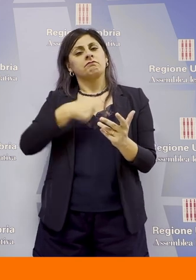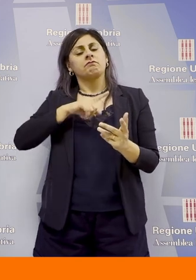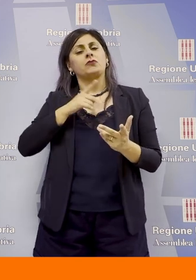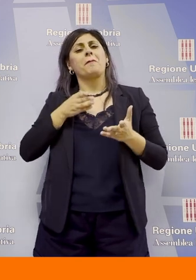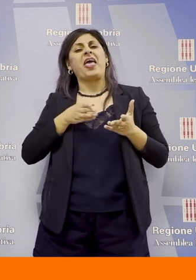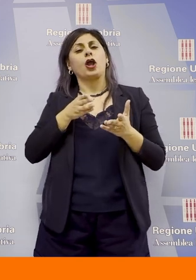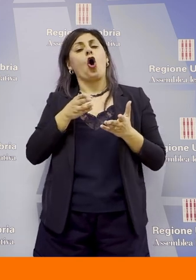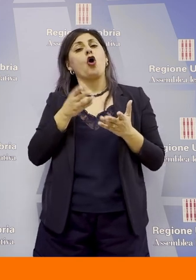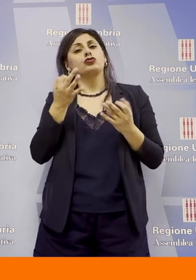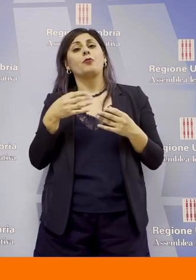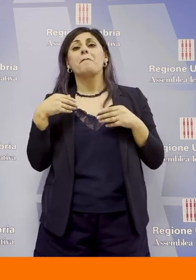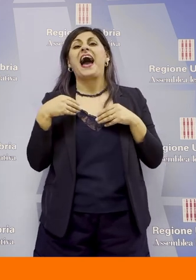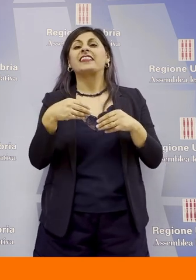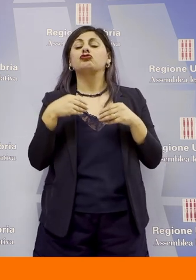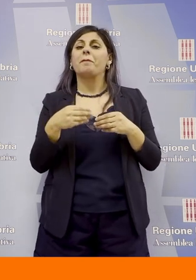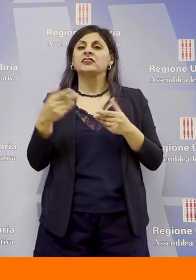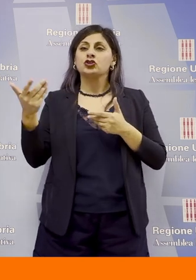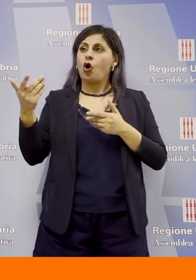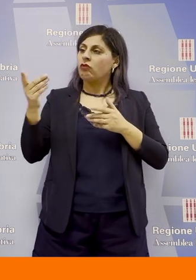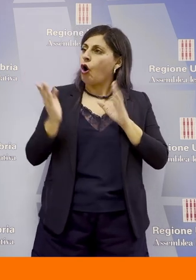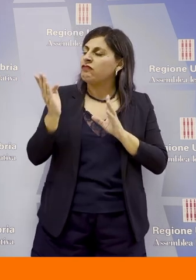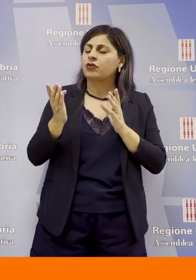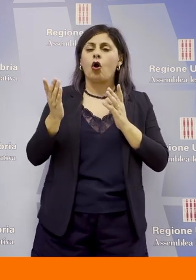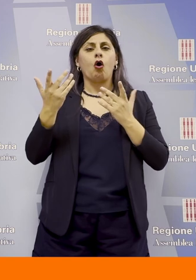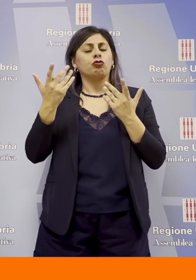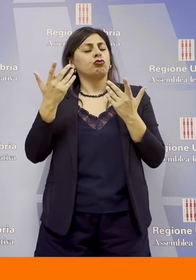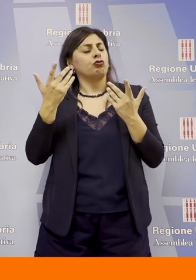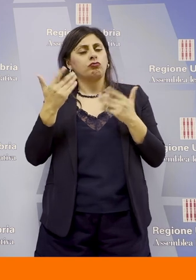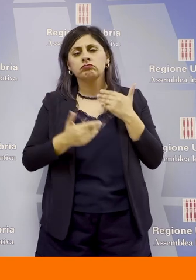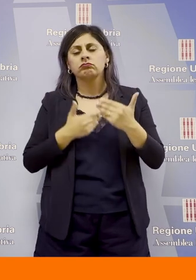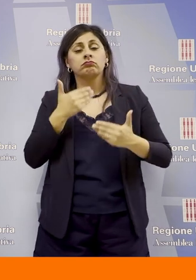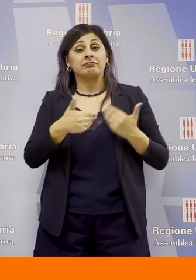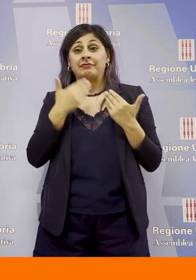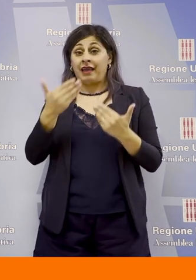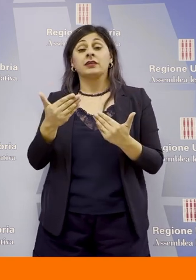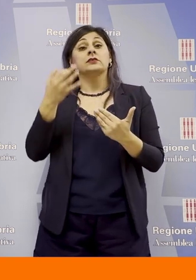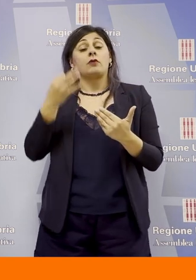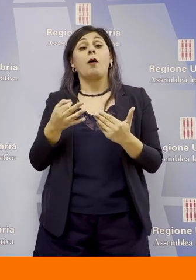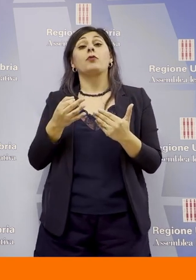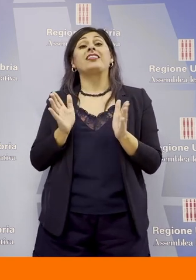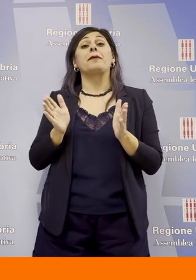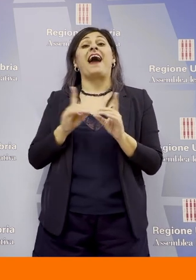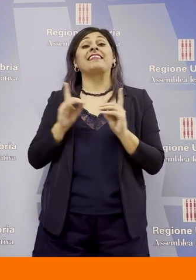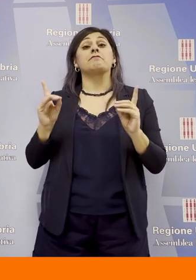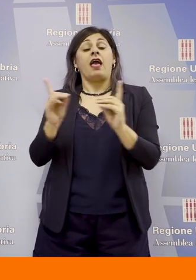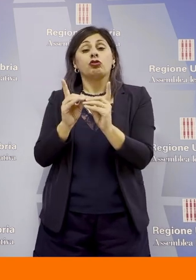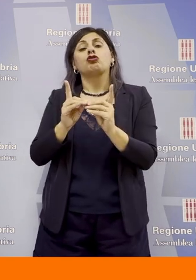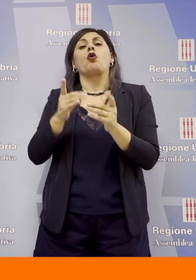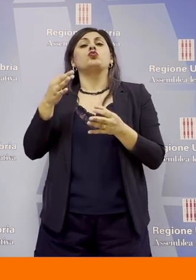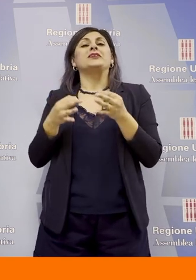un percorso di partecipazione, di confronto. Ringraziamo il Dipartimento di Jurisprudenza dell'Università degli Studi di Perugia per